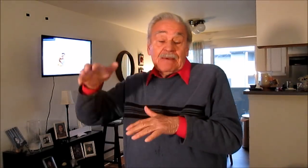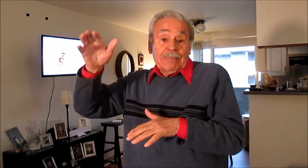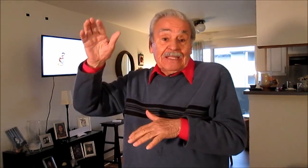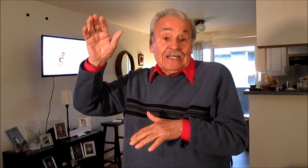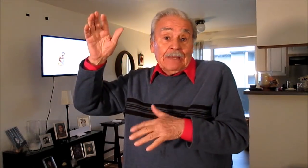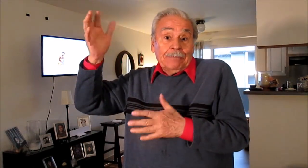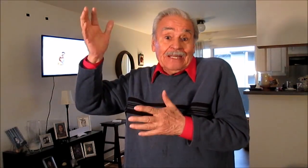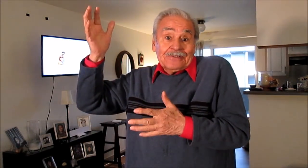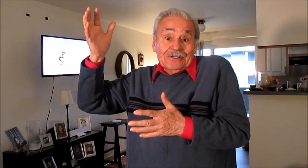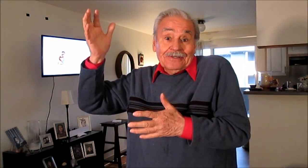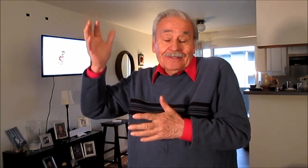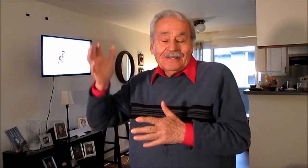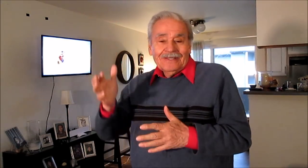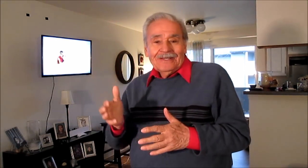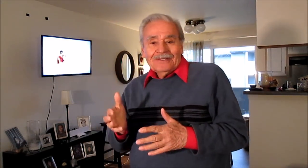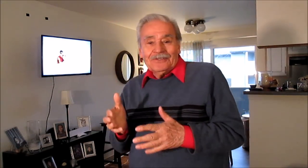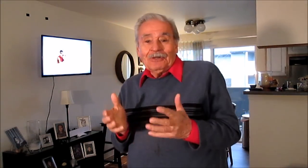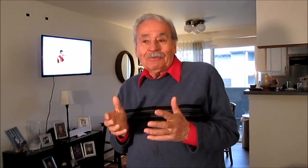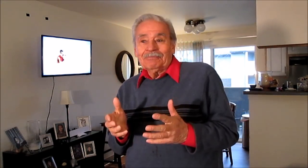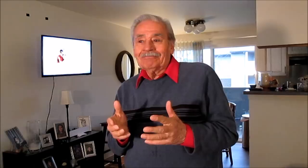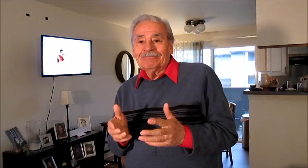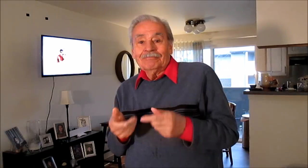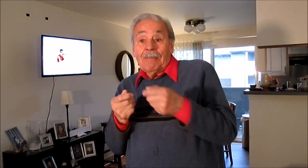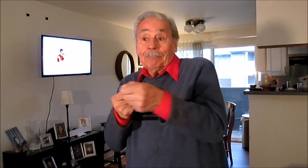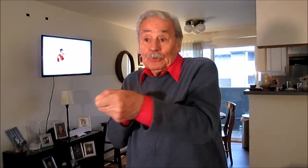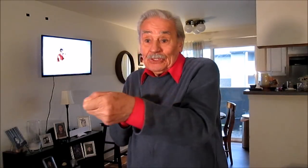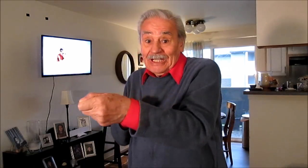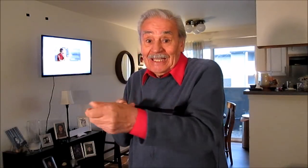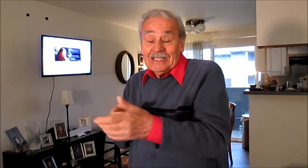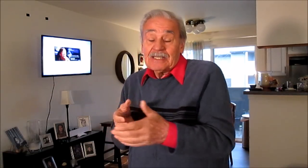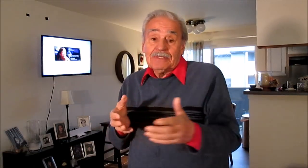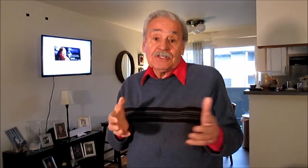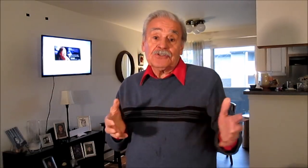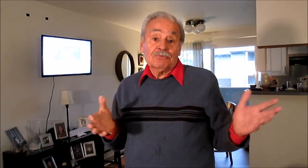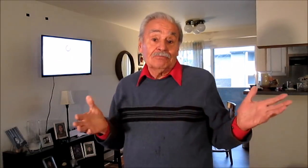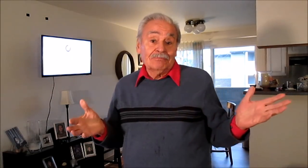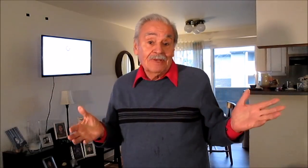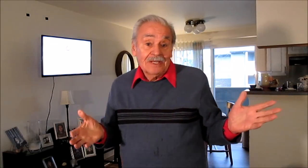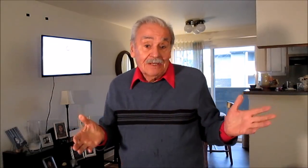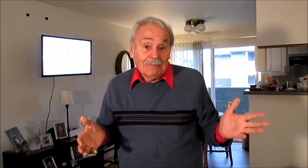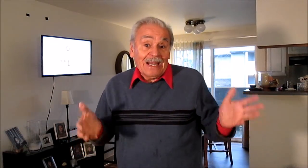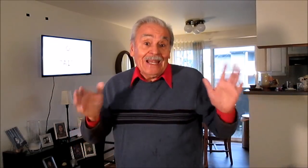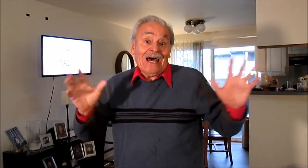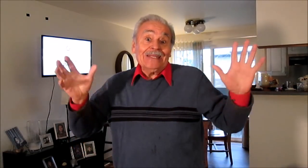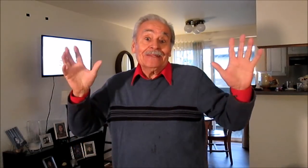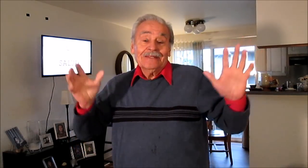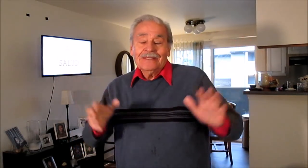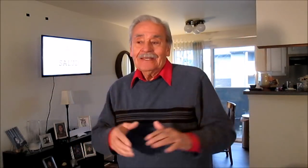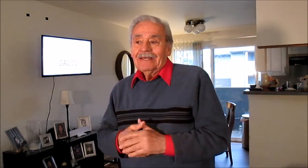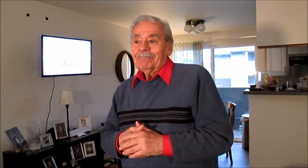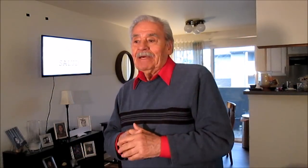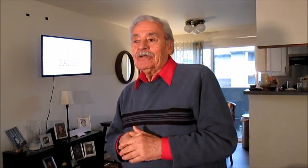dependen la inspiración, son más urticantes, a veces son más light, pero